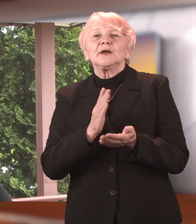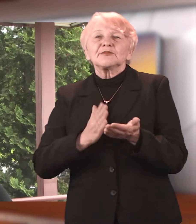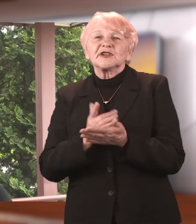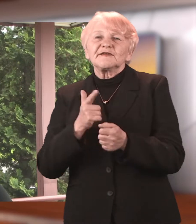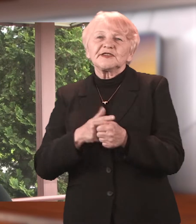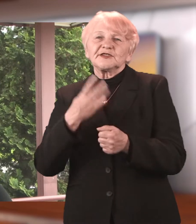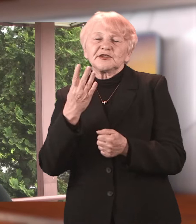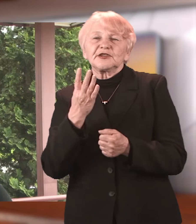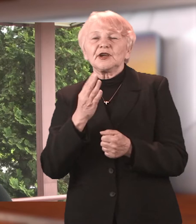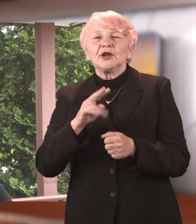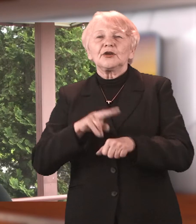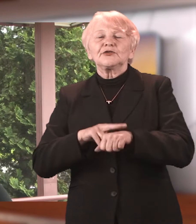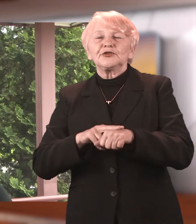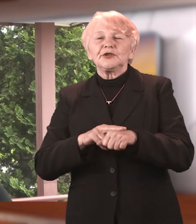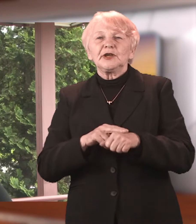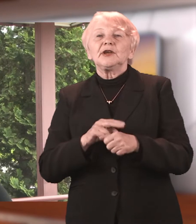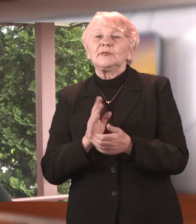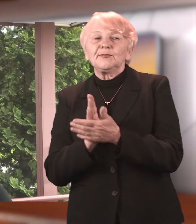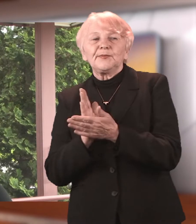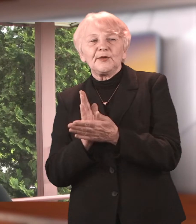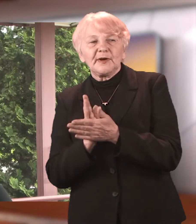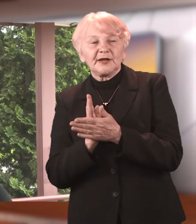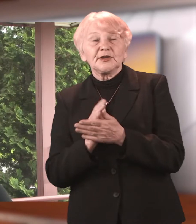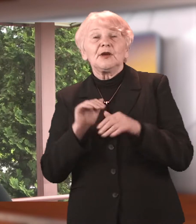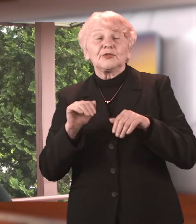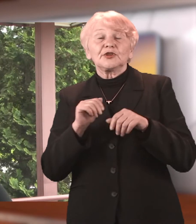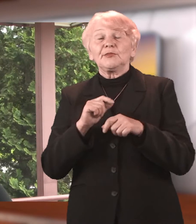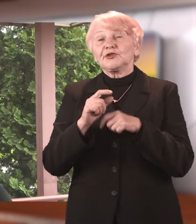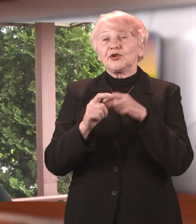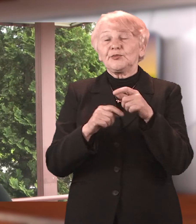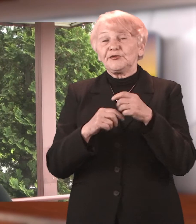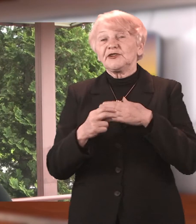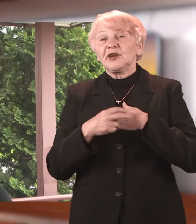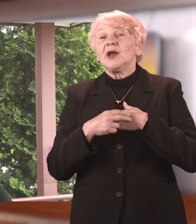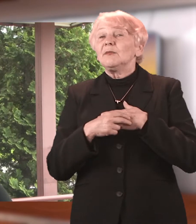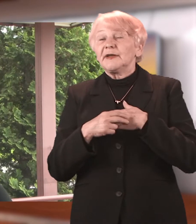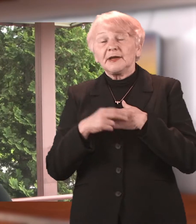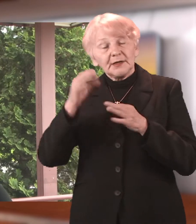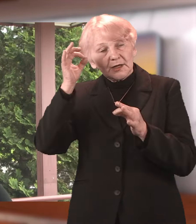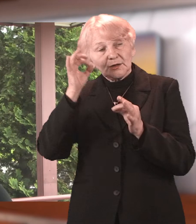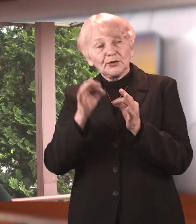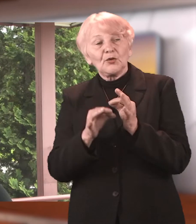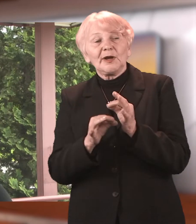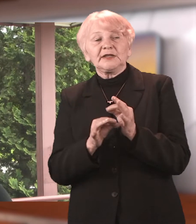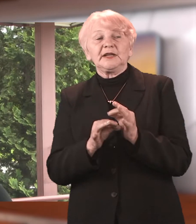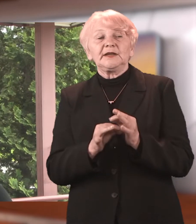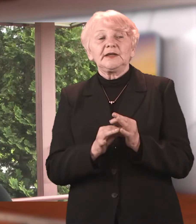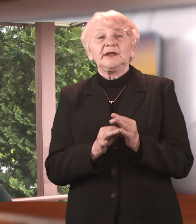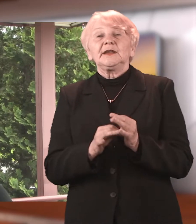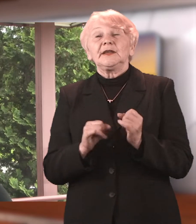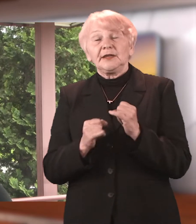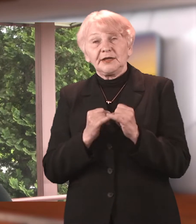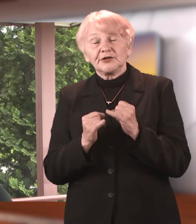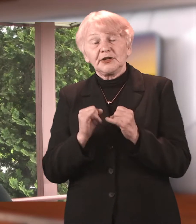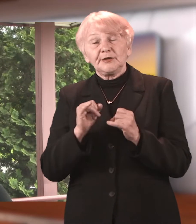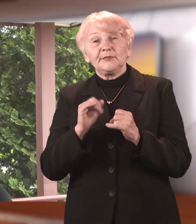godziny na dobę służymy i możemy wykonać badania diagnostyczne. Możemy wtedy, jeżeli jest taka potrzeba,